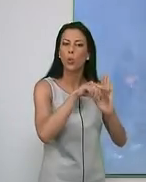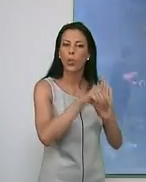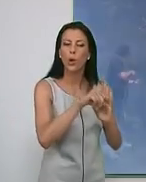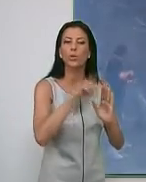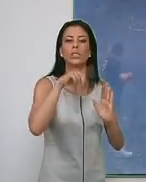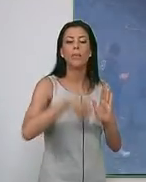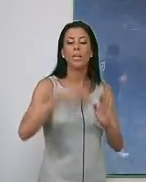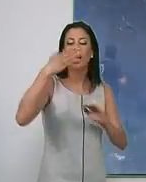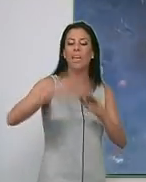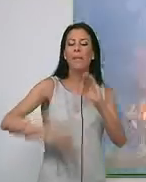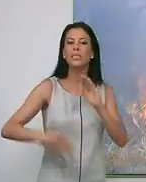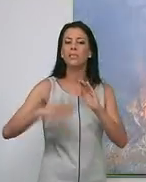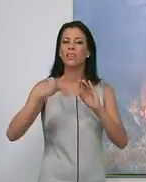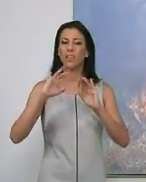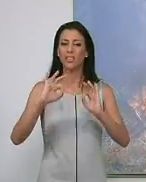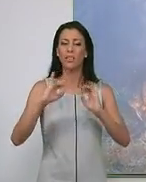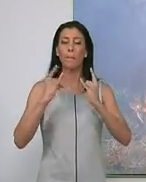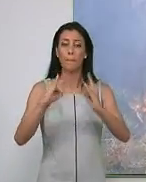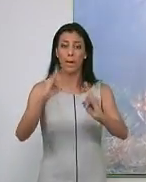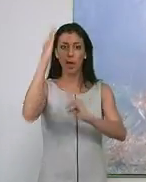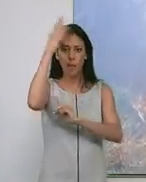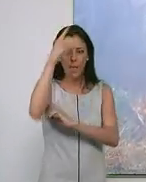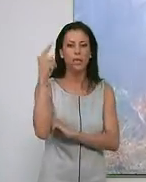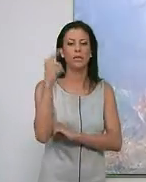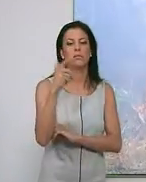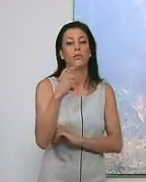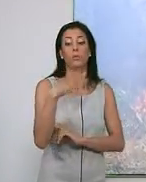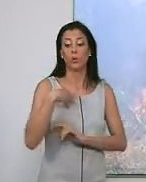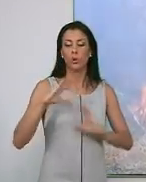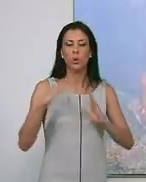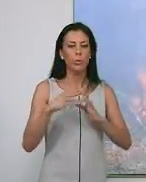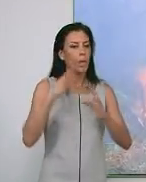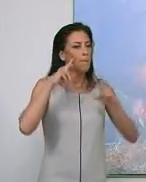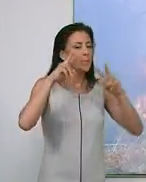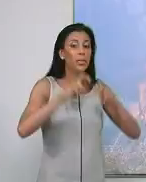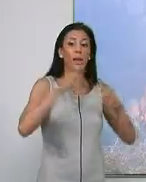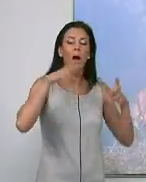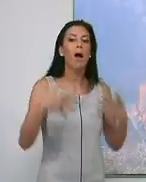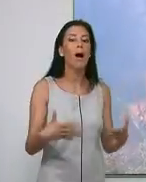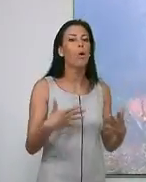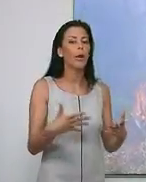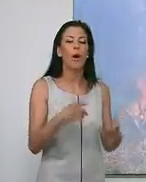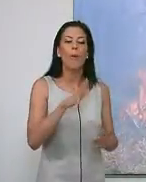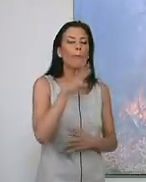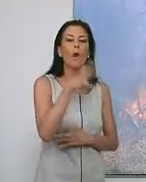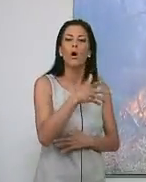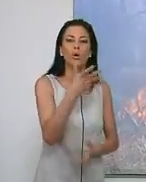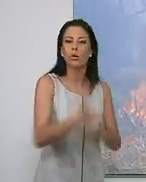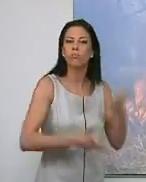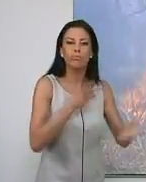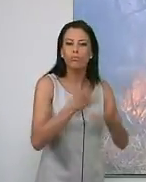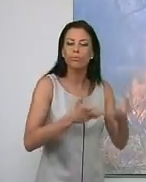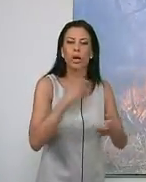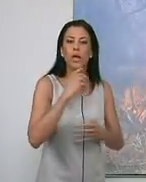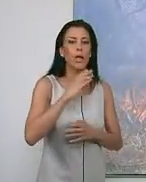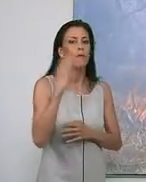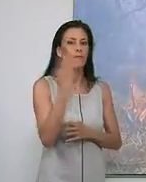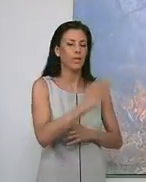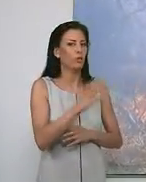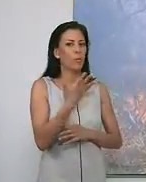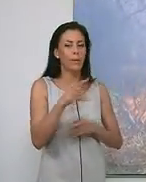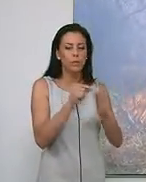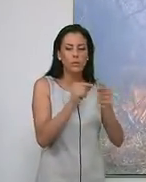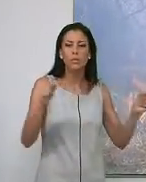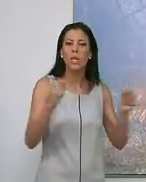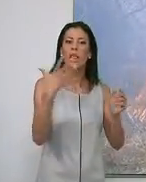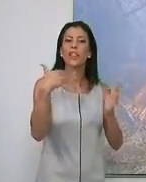del Parque de los Pueblos de América. Miembros del Parque Bombero investigan ahora el siniestro que afectó a una extensión